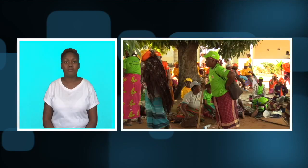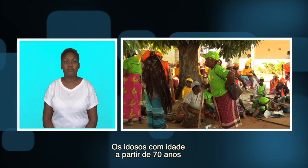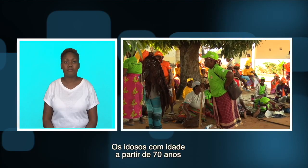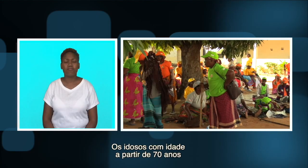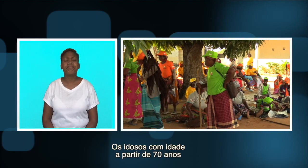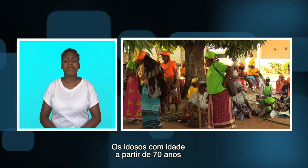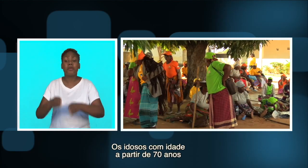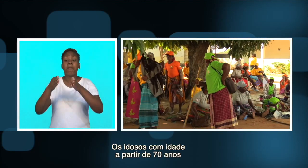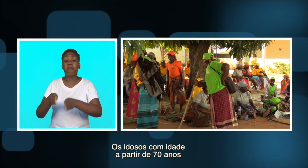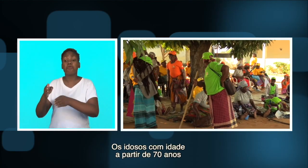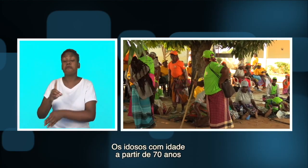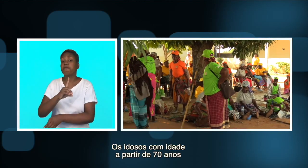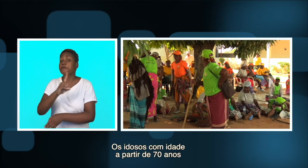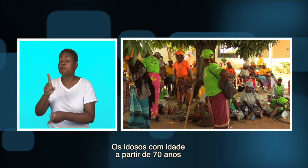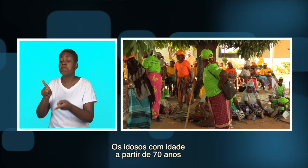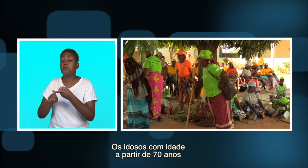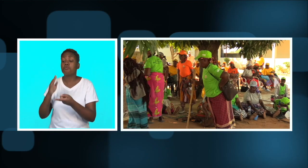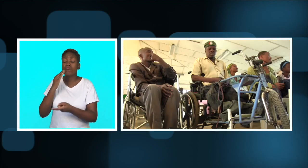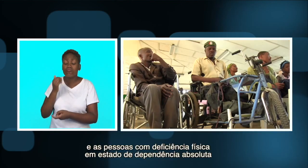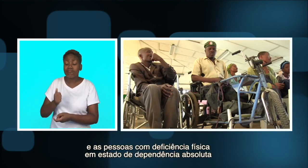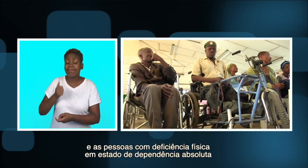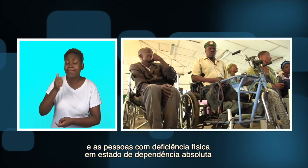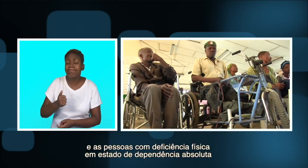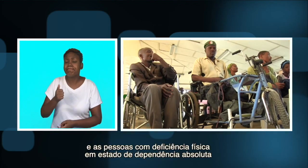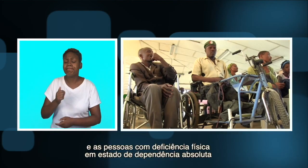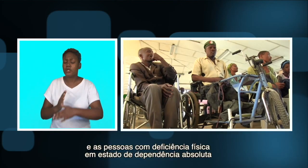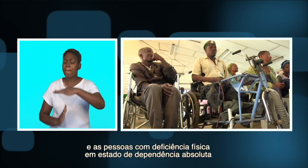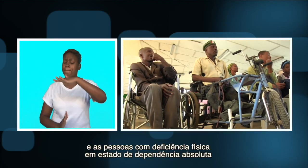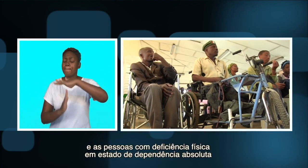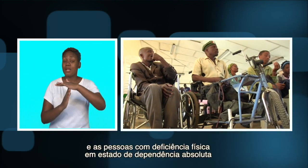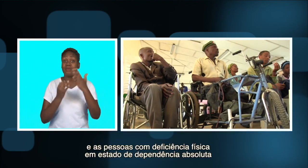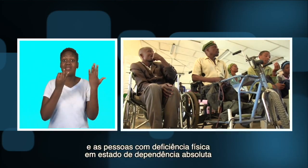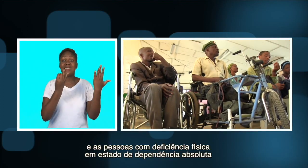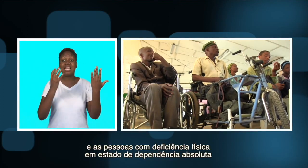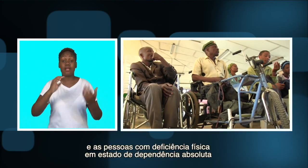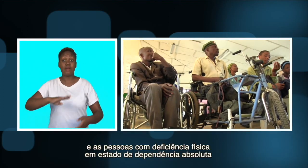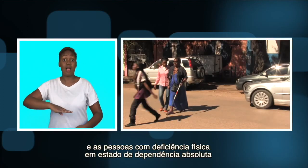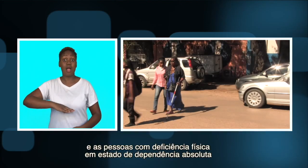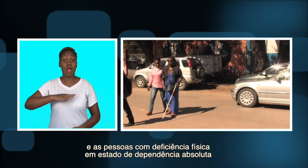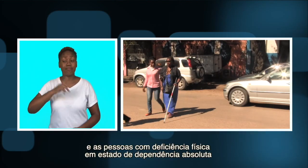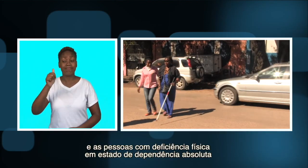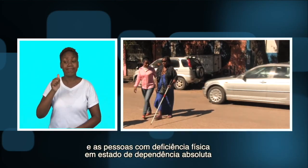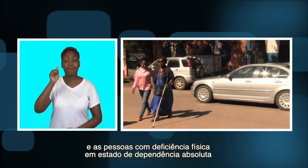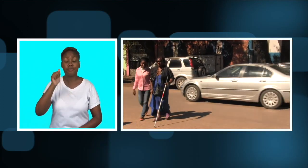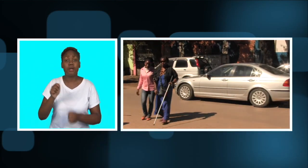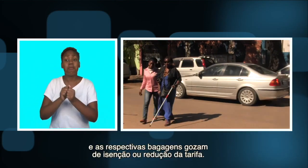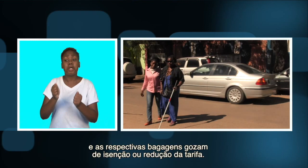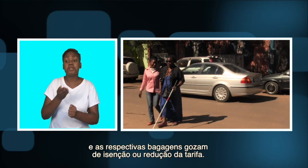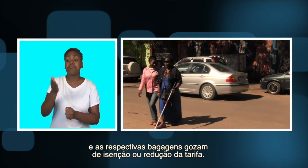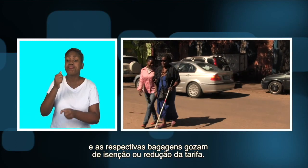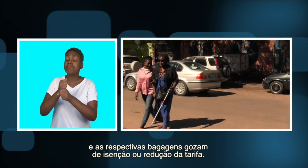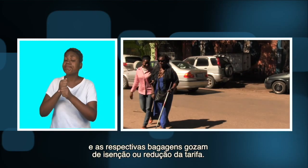Os idosos com a idade a partir de 70 anos e as pessoas com deficiência física em estado de dependência absoluta